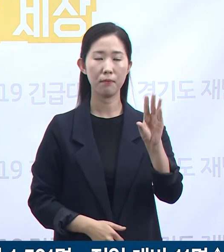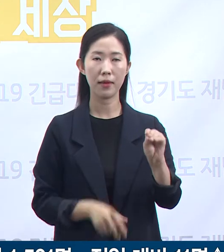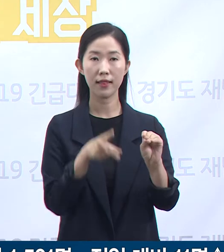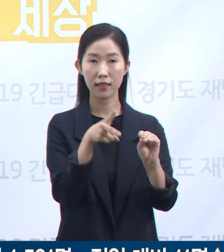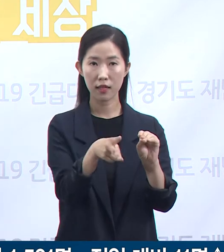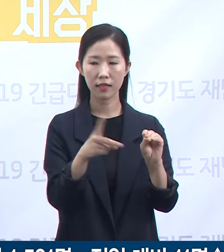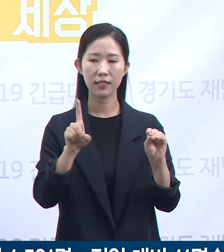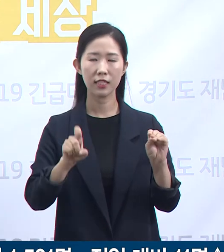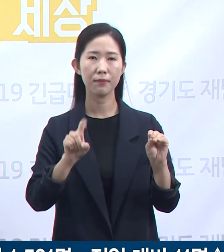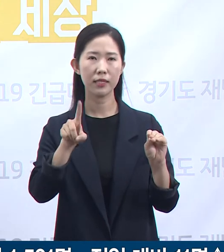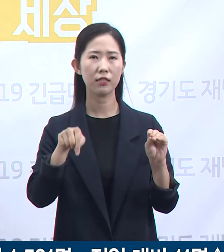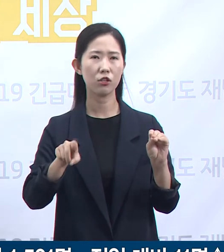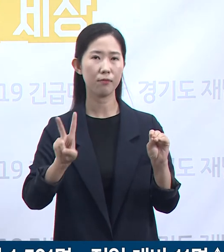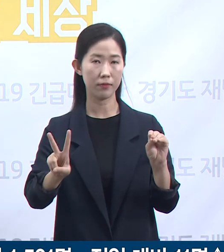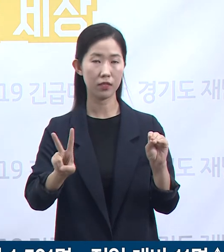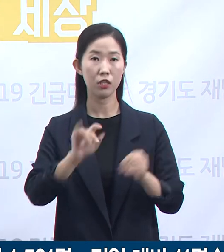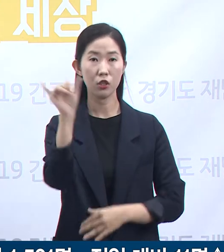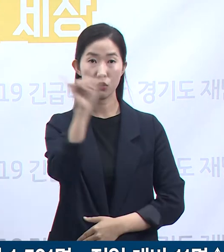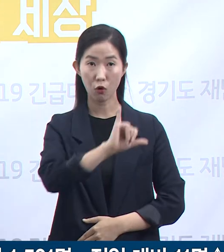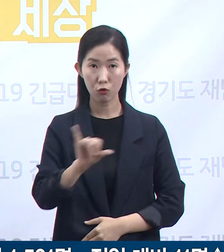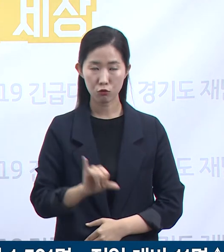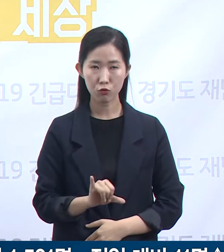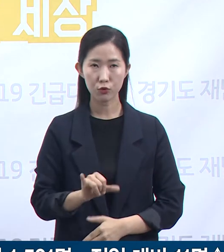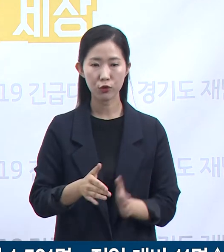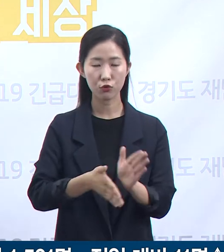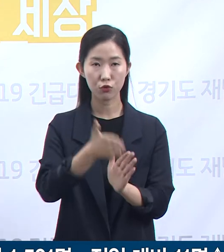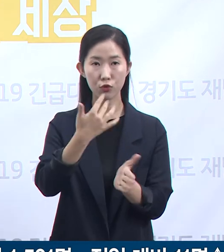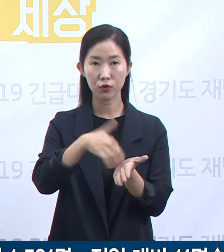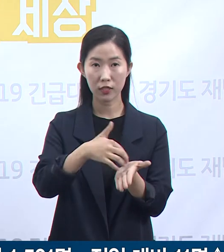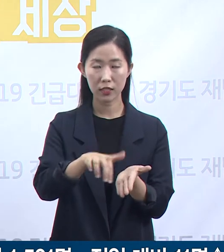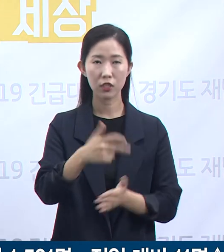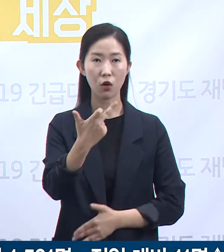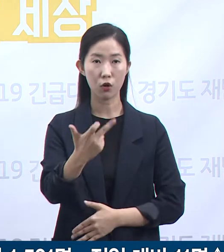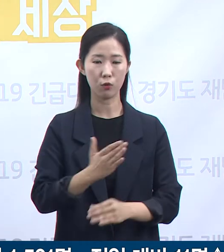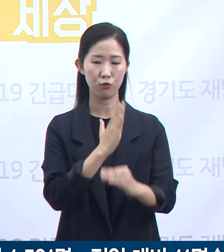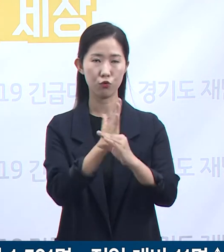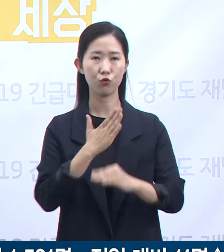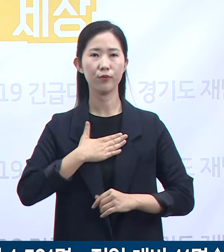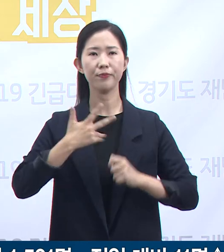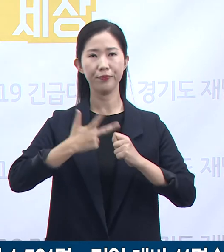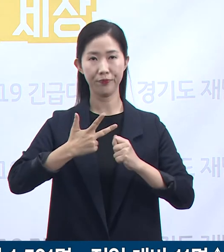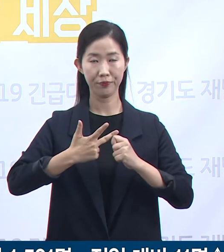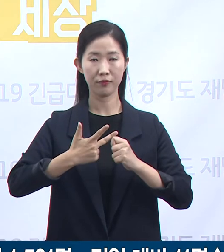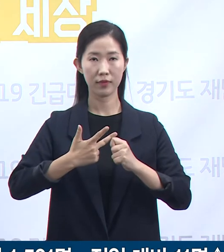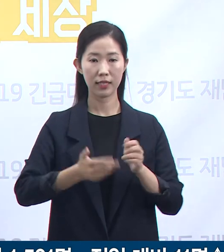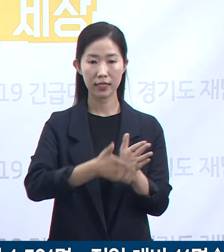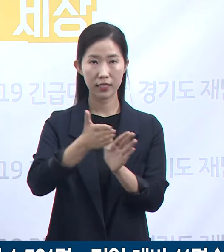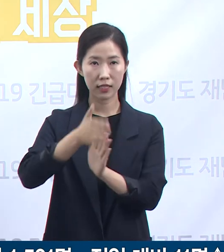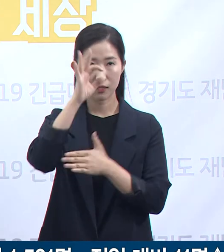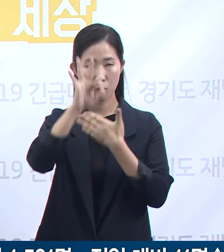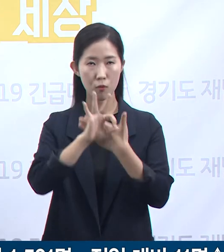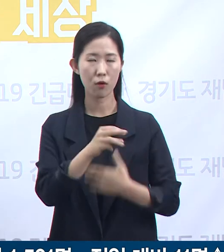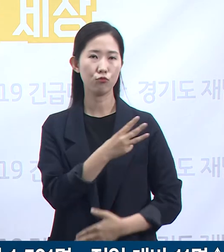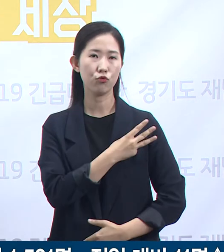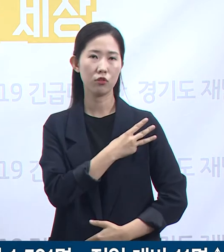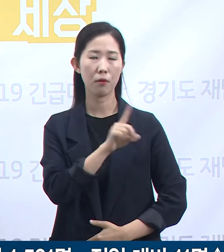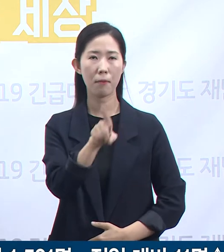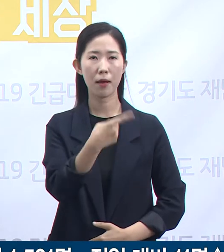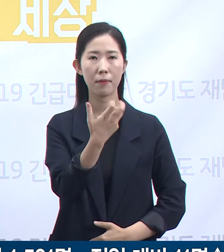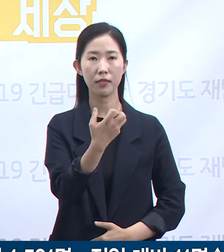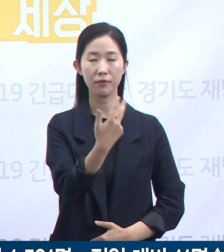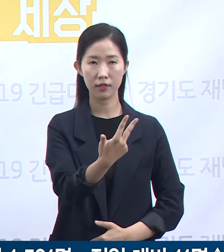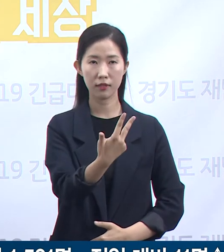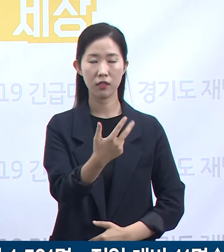수는 11.2명으로 전국 17개 시도 중 7번째이며 시군별로는 부천시 187명,